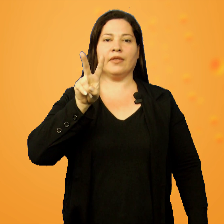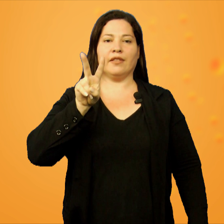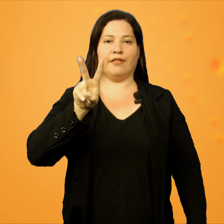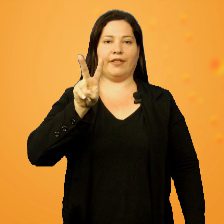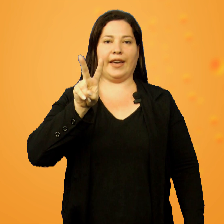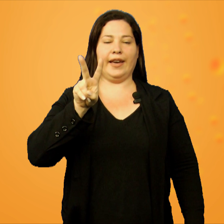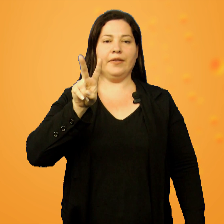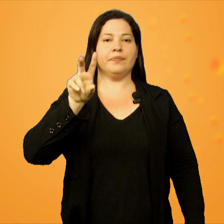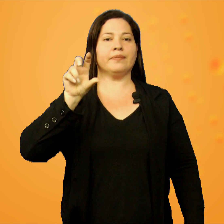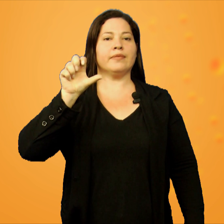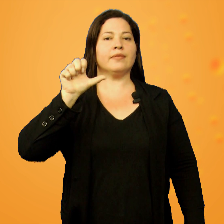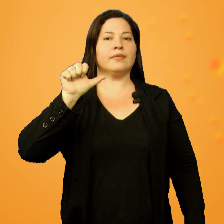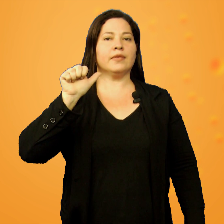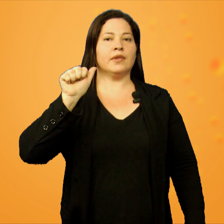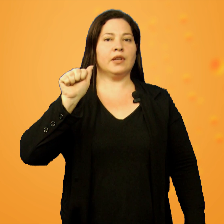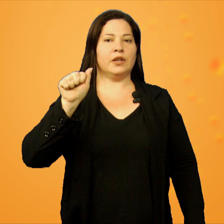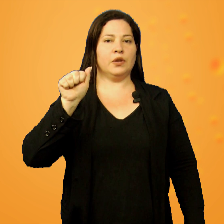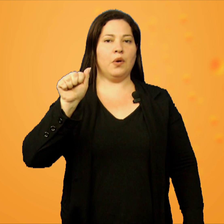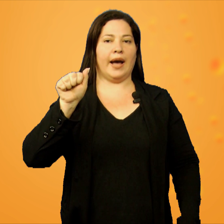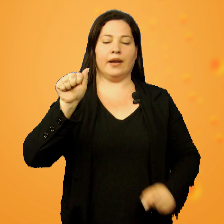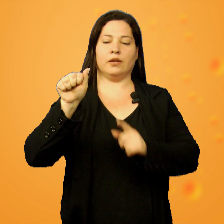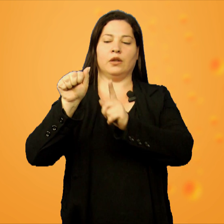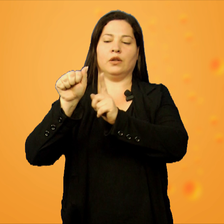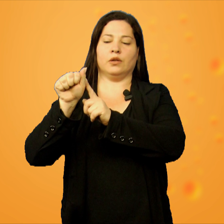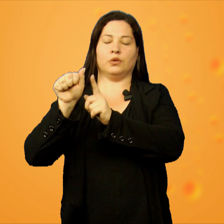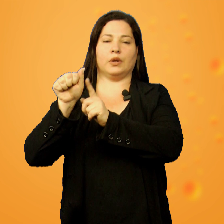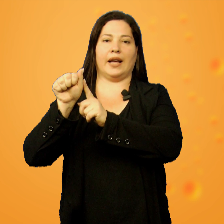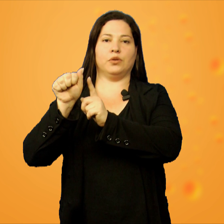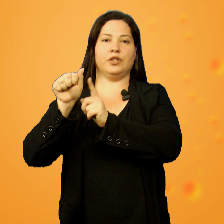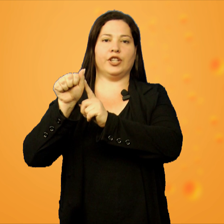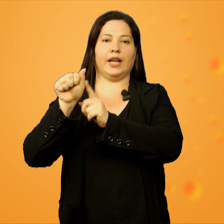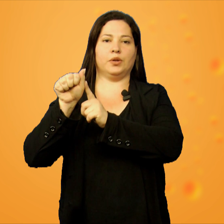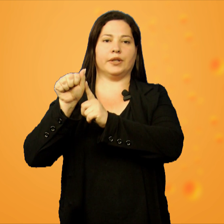V e o A. Do lado do indicador.